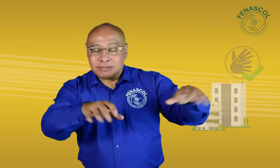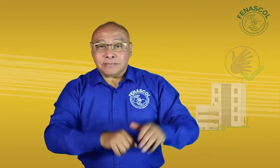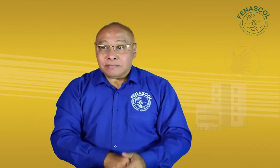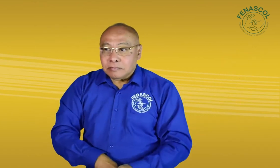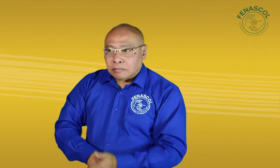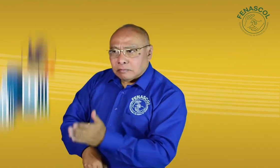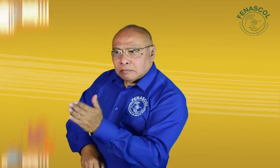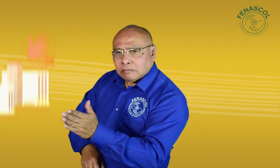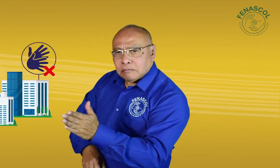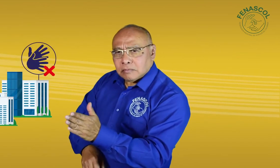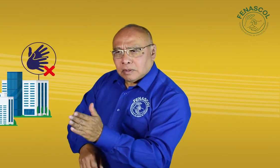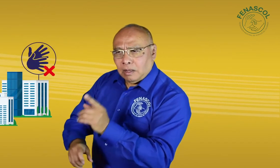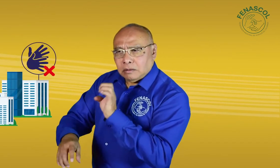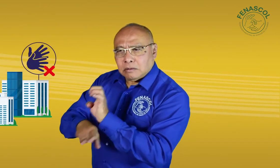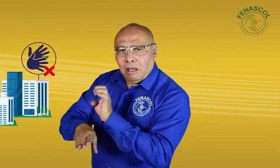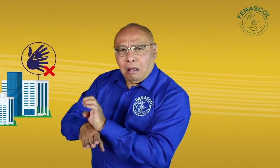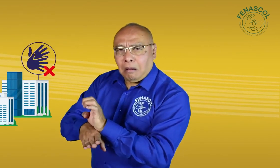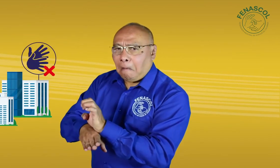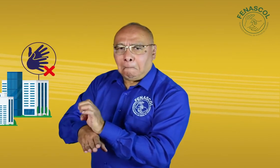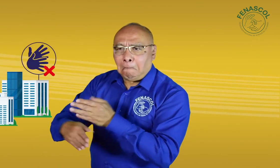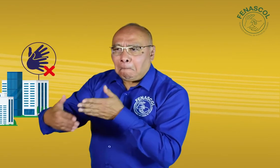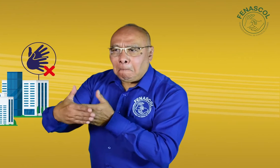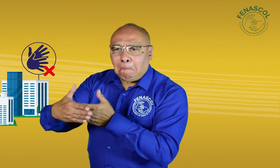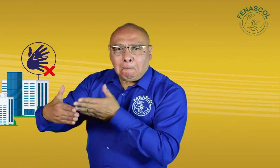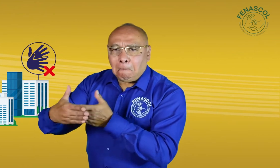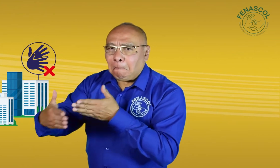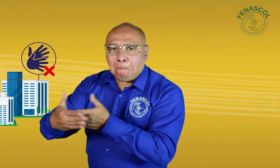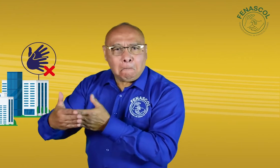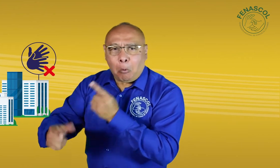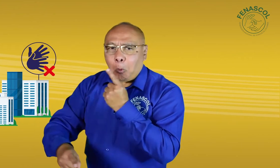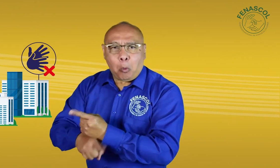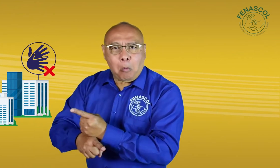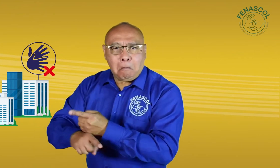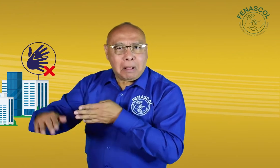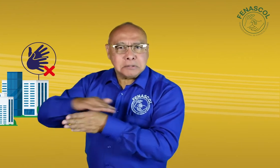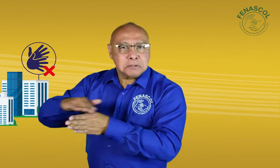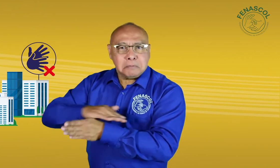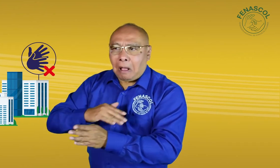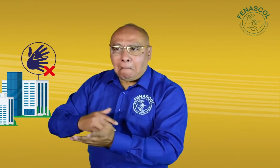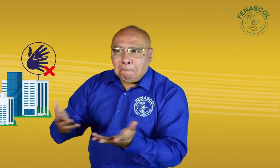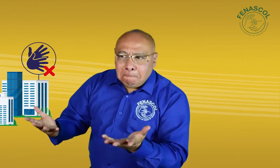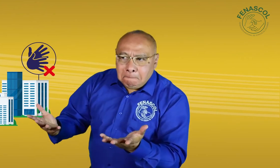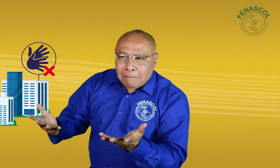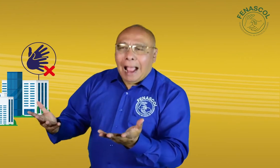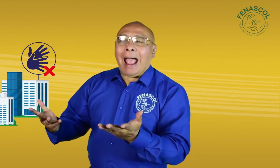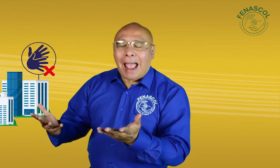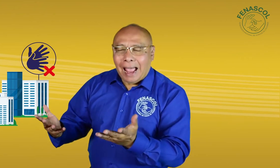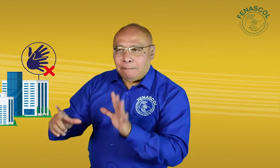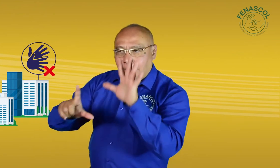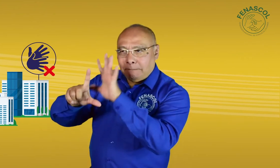lo están haciendo. También podrás identificar qué entidades no tienen accesibilidad en lengua de señas, harás tu